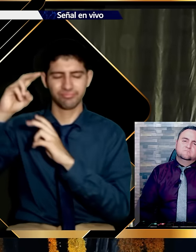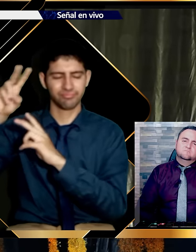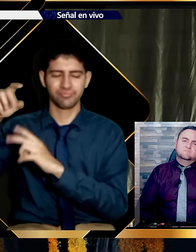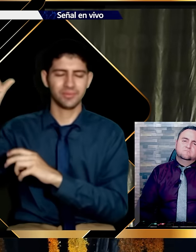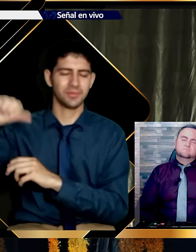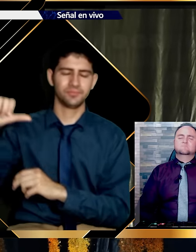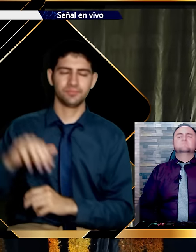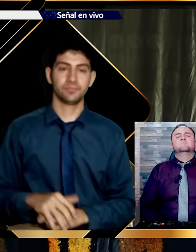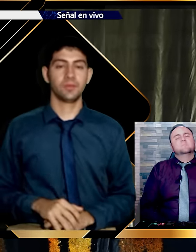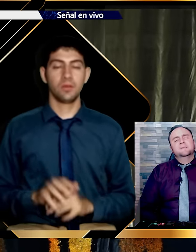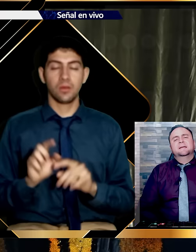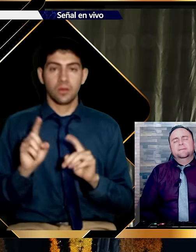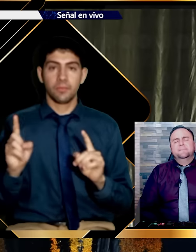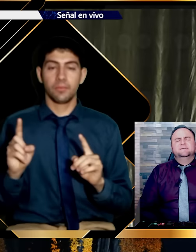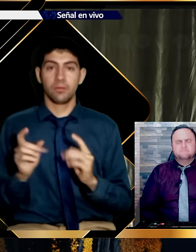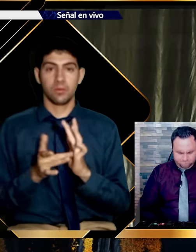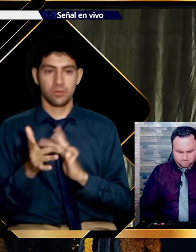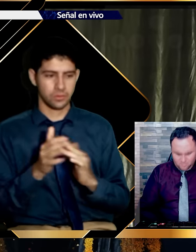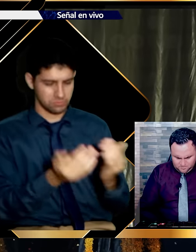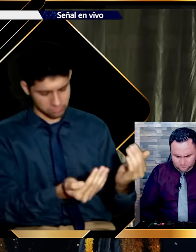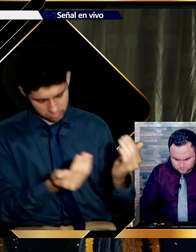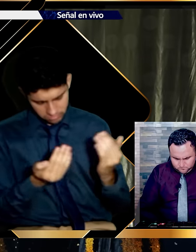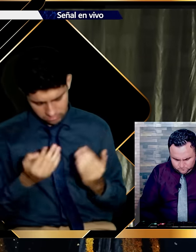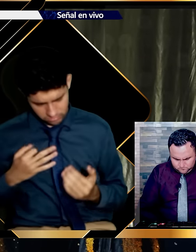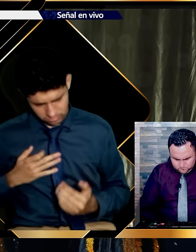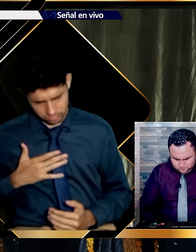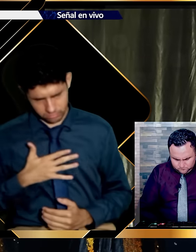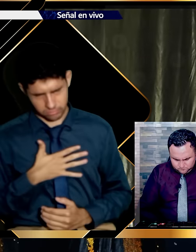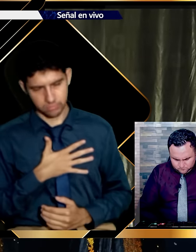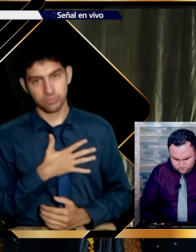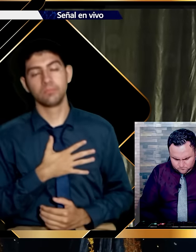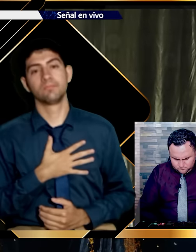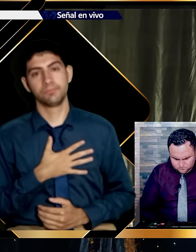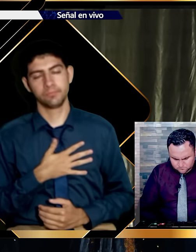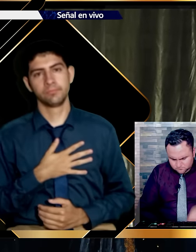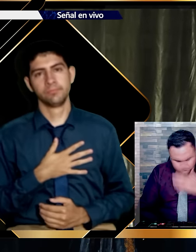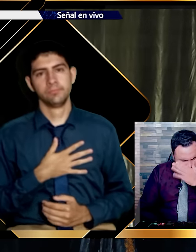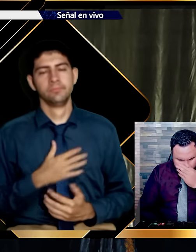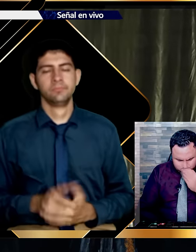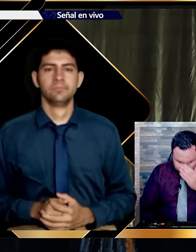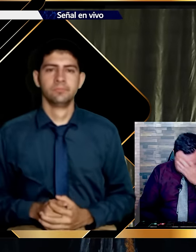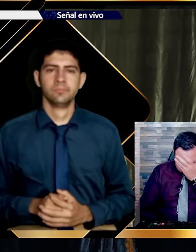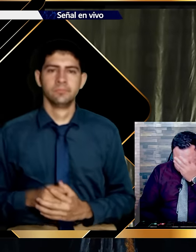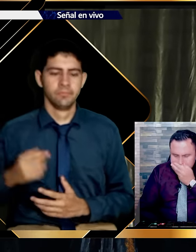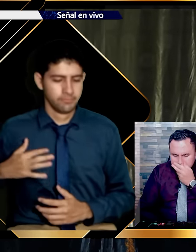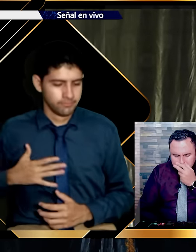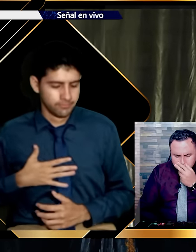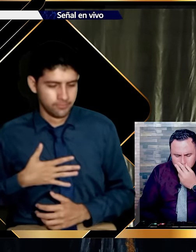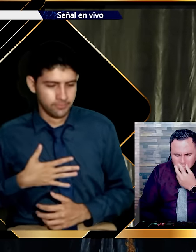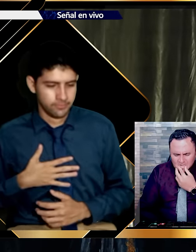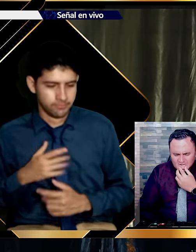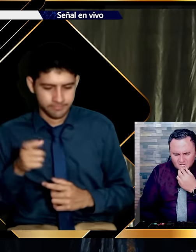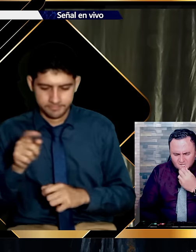Jesús aún así no le desechó. Le concedió lo que en su misericordia sigue dando hoy a usted y a mí.